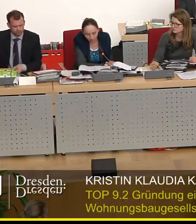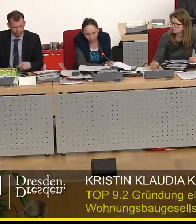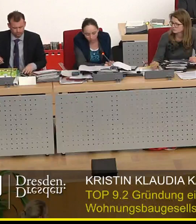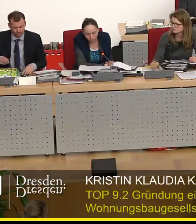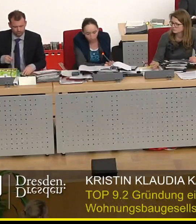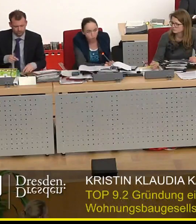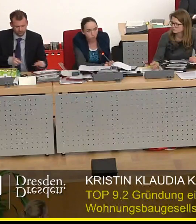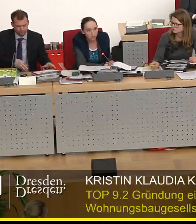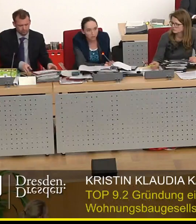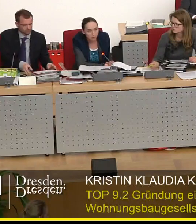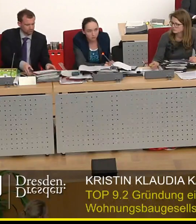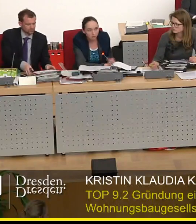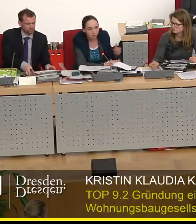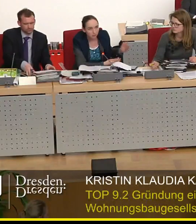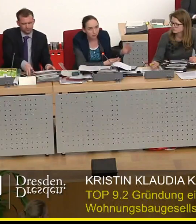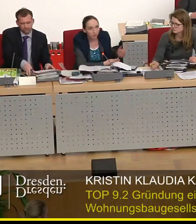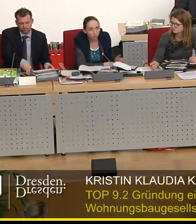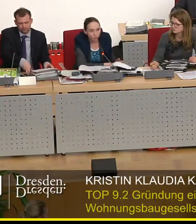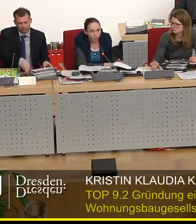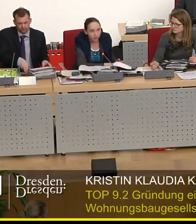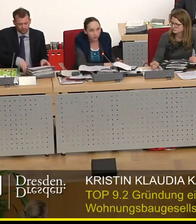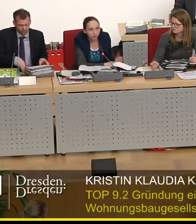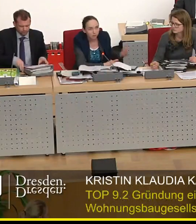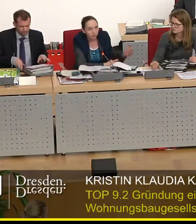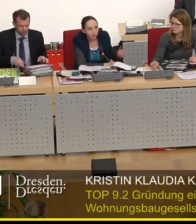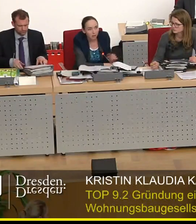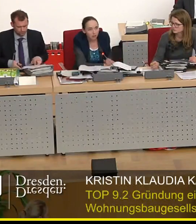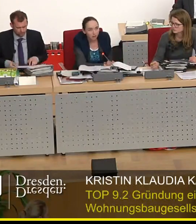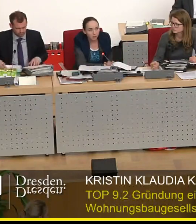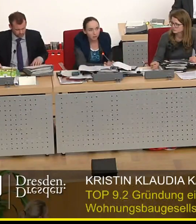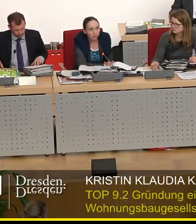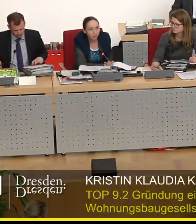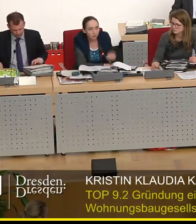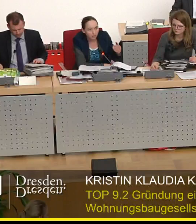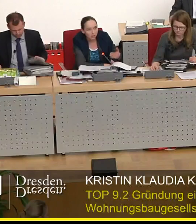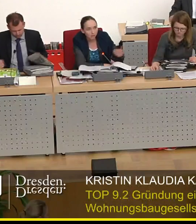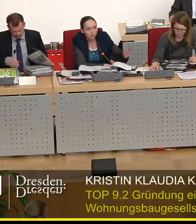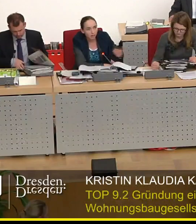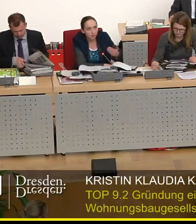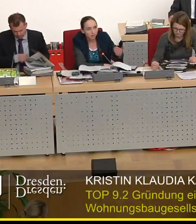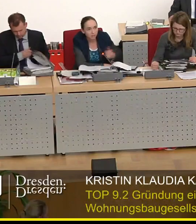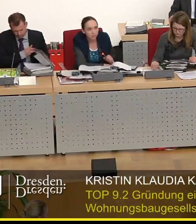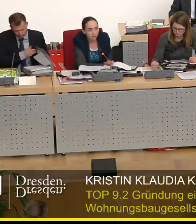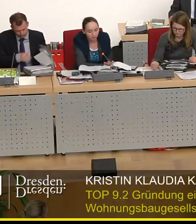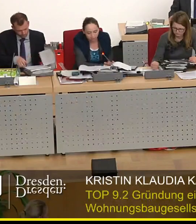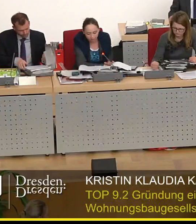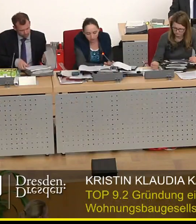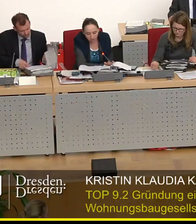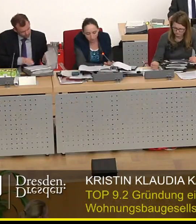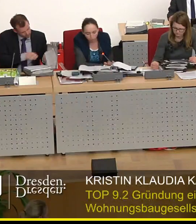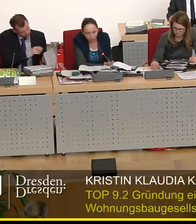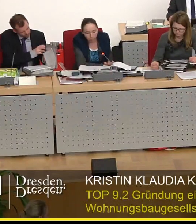der Stadtverwaltung zu stellen ist. Ein Vorteil dahingehend, dass eine sehr